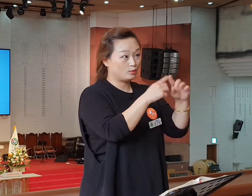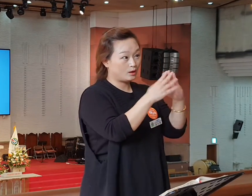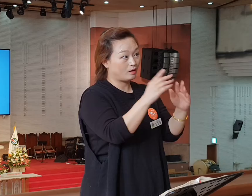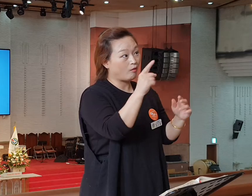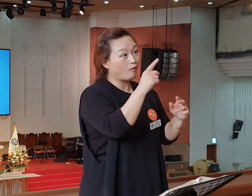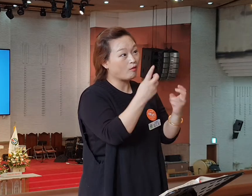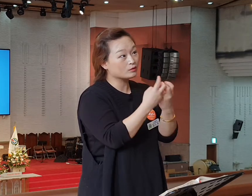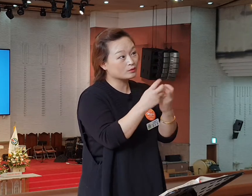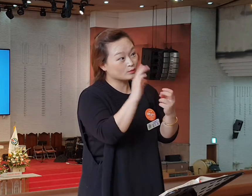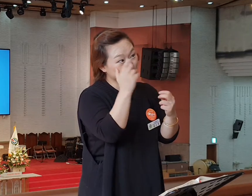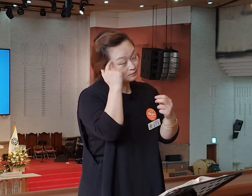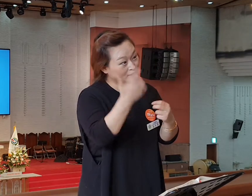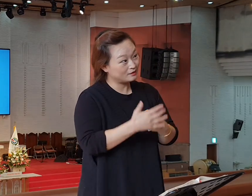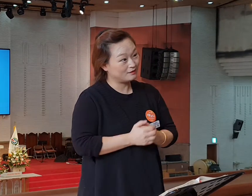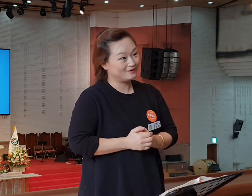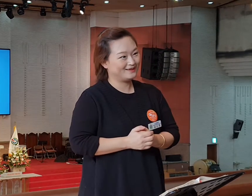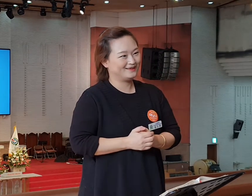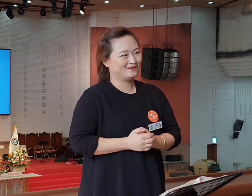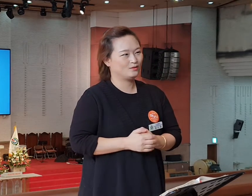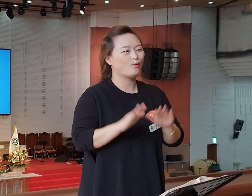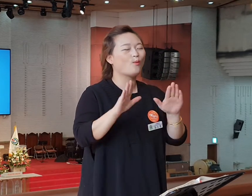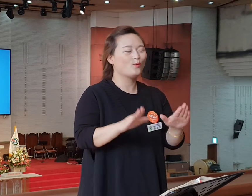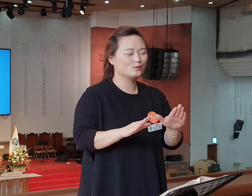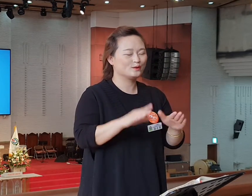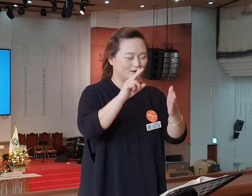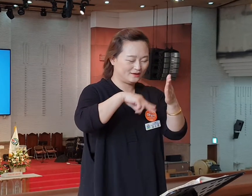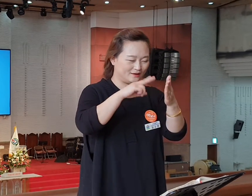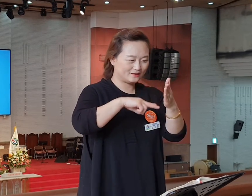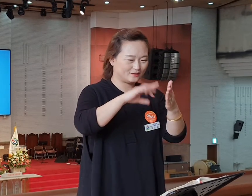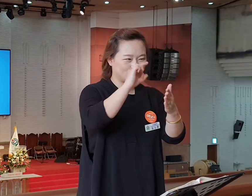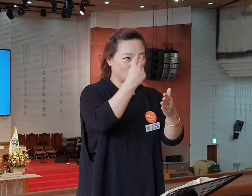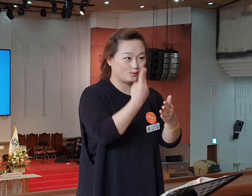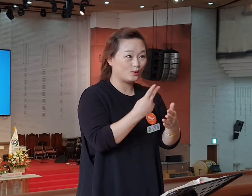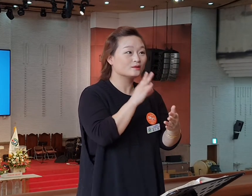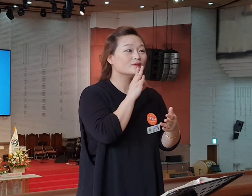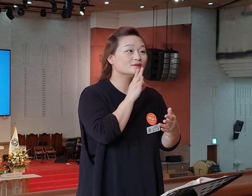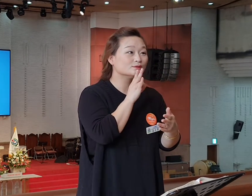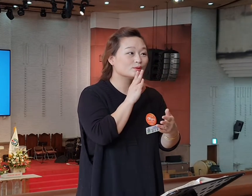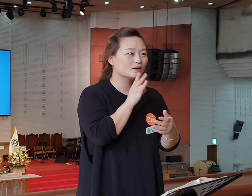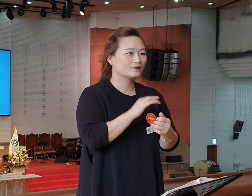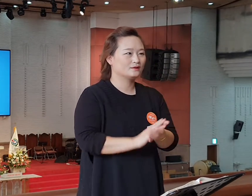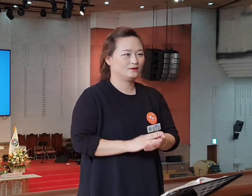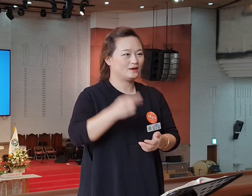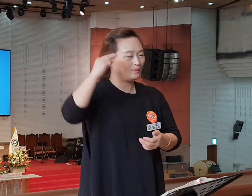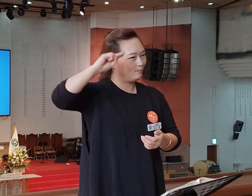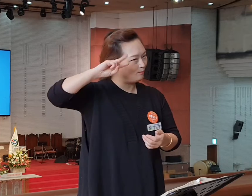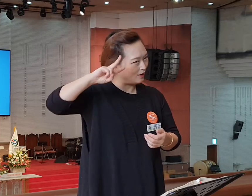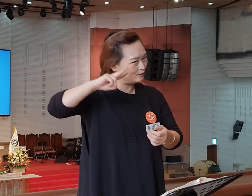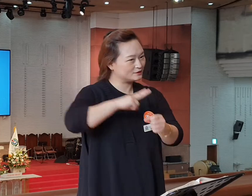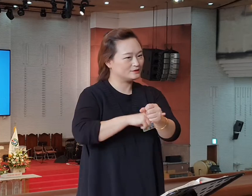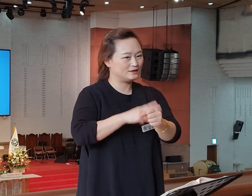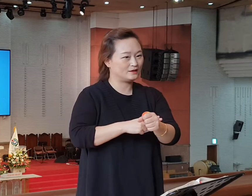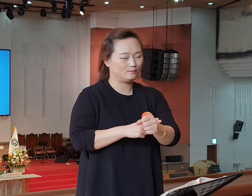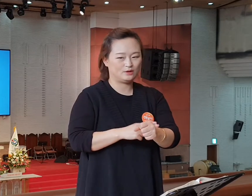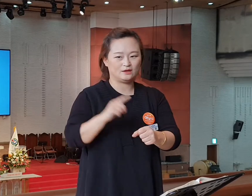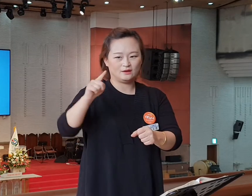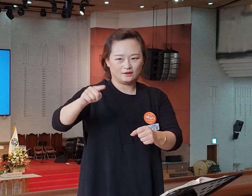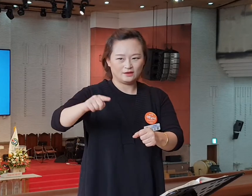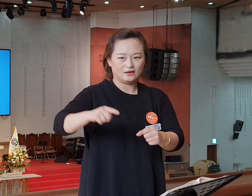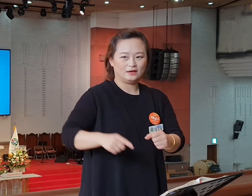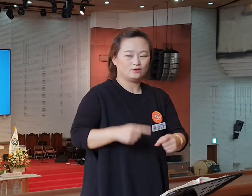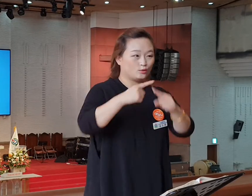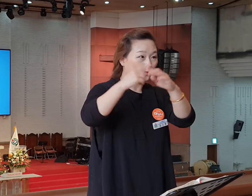오늘 읽은 요한계시록은요. 아마 바울이 에베소에서 사역하고 적어도 30년 아니면